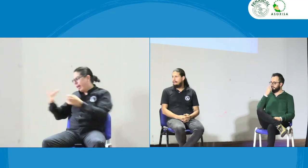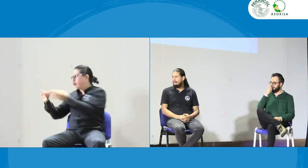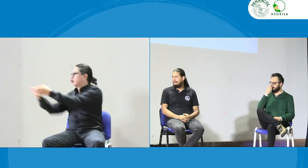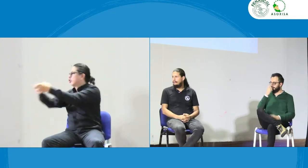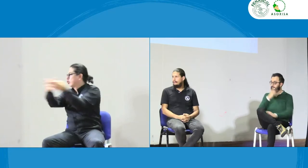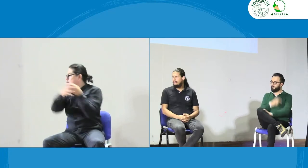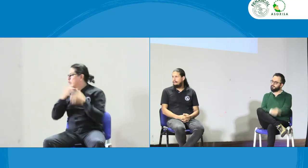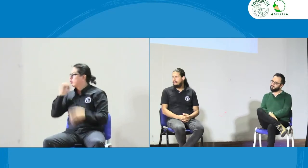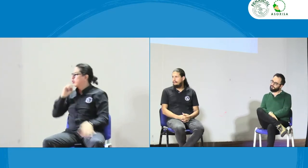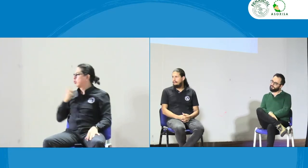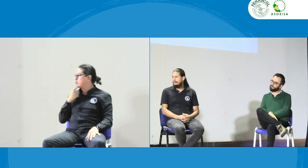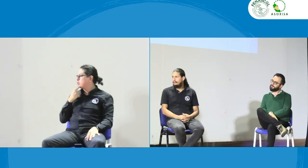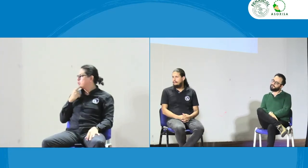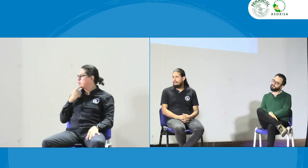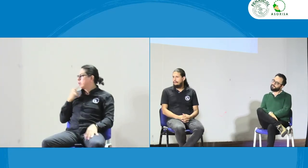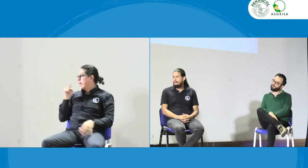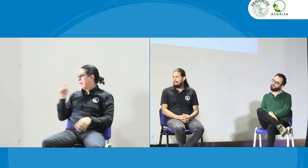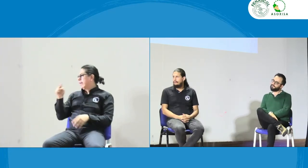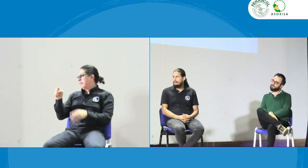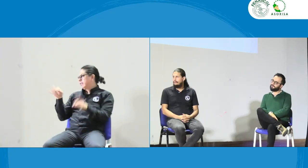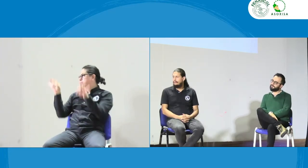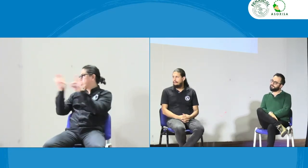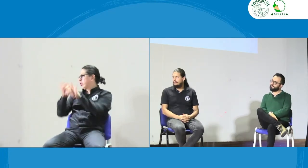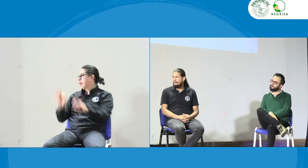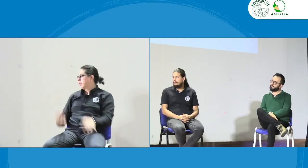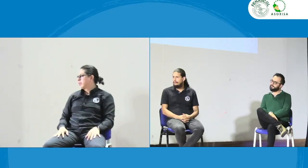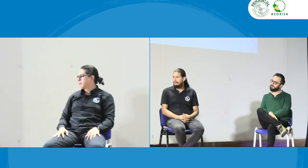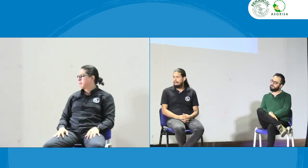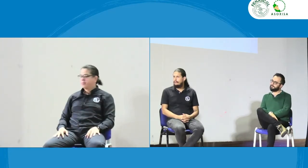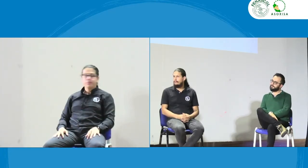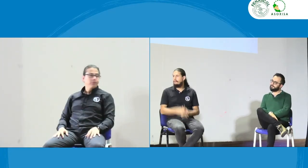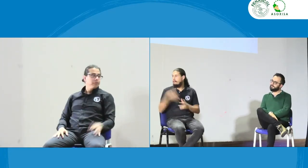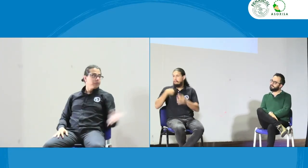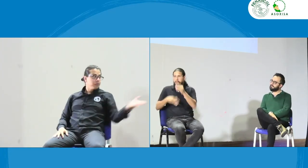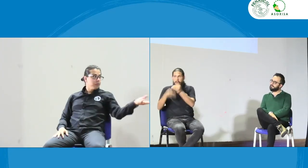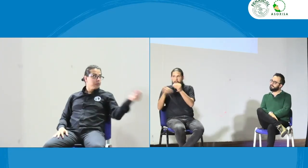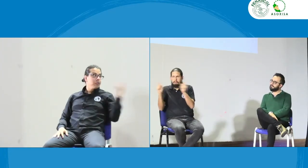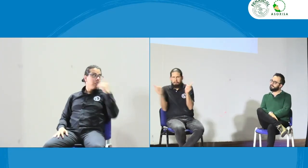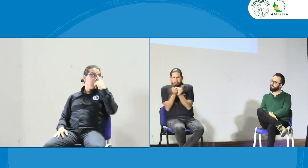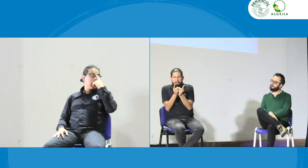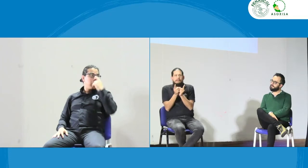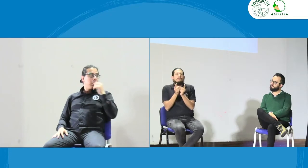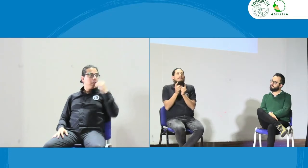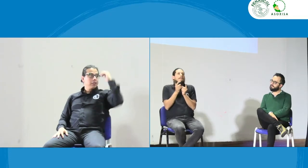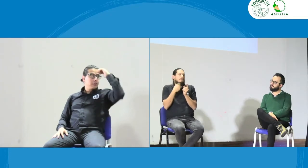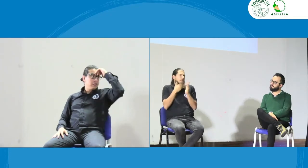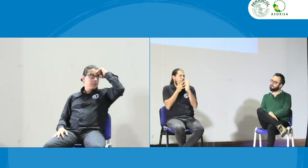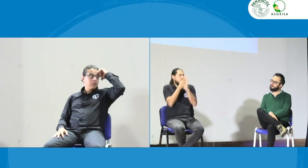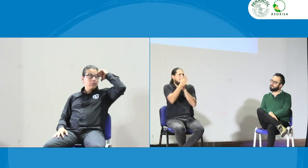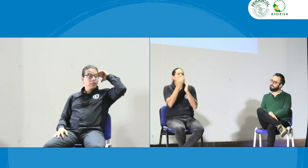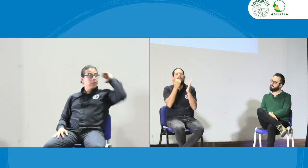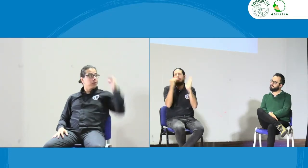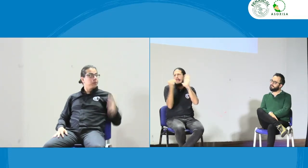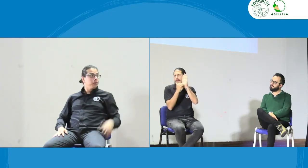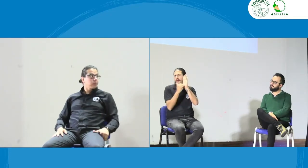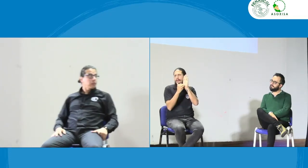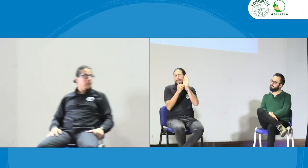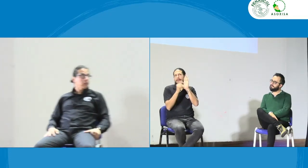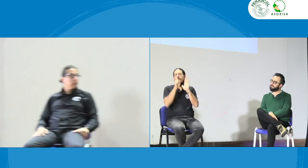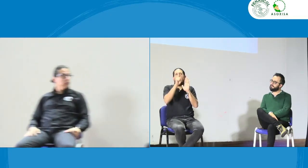trabajo con la comunidad sorda ese trabajo mancomunado eso es lo más importante bien agregando